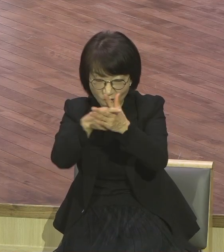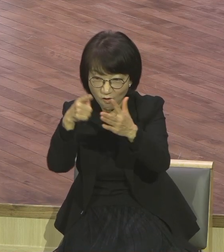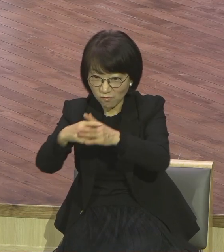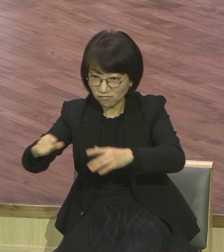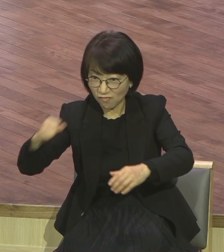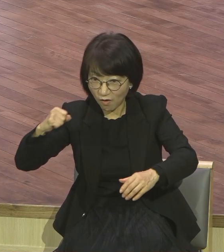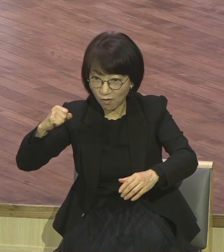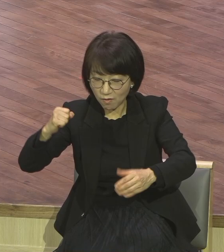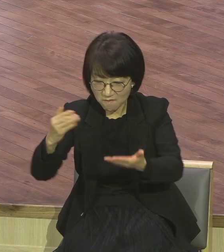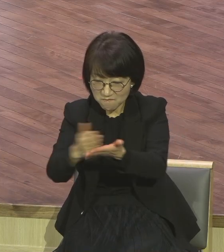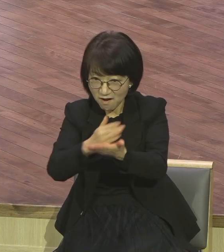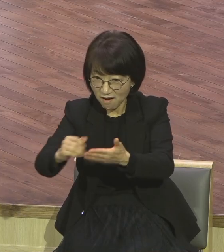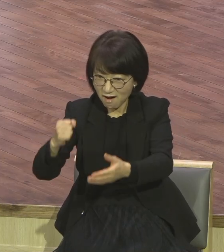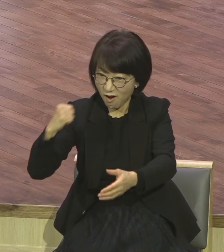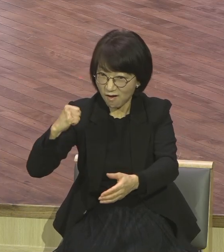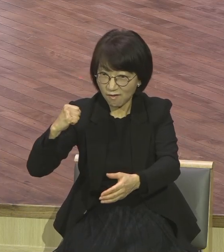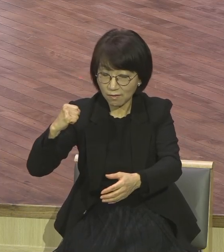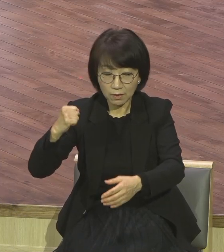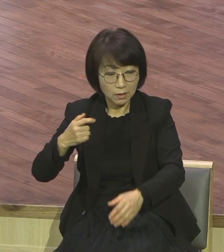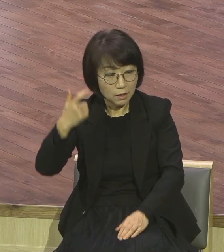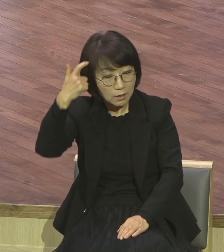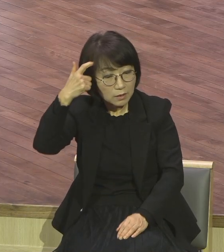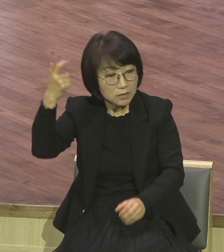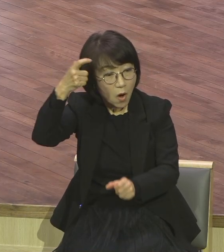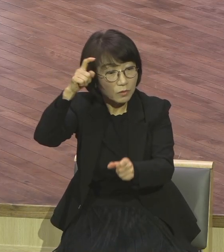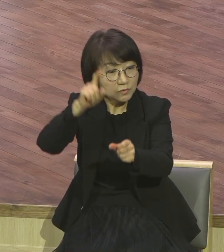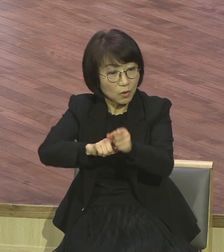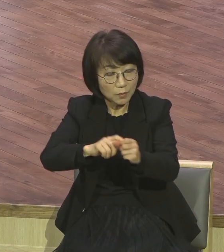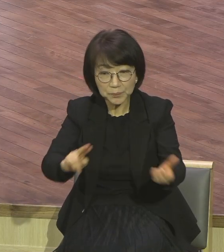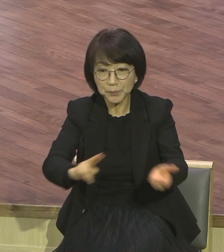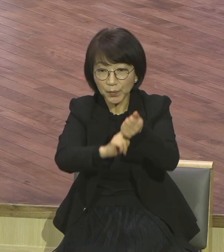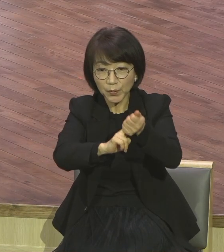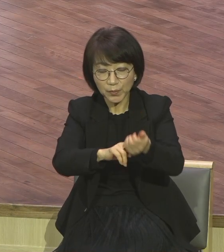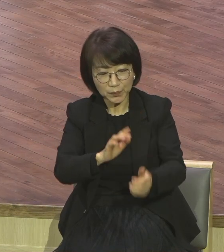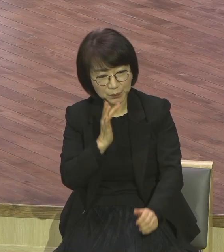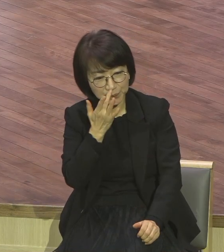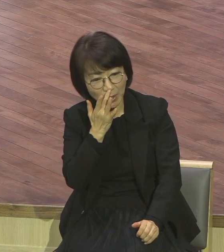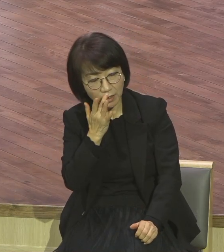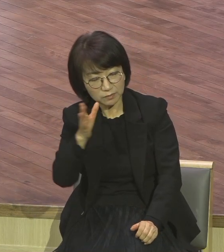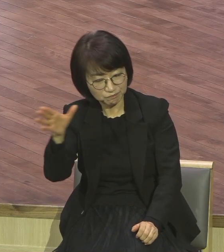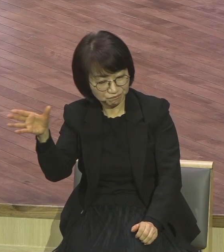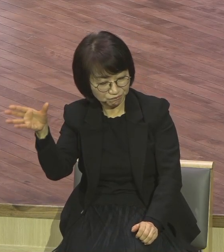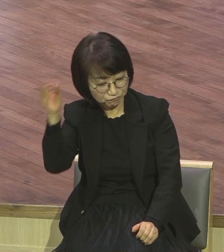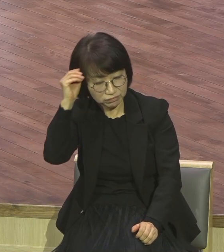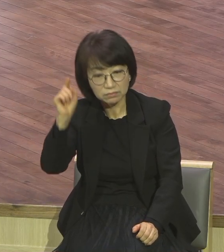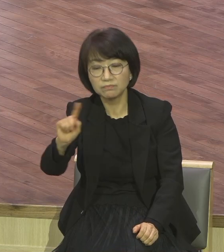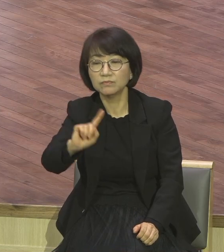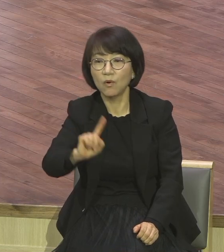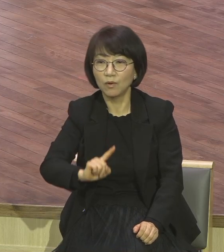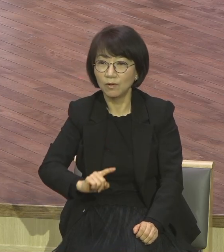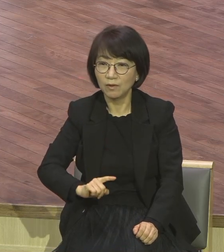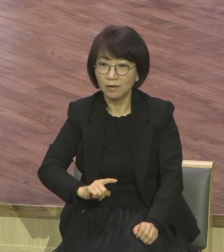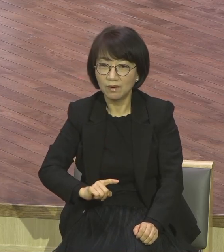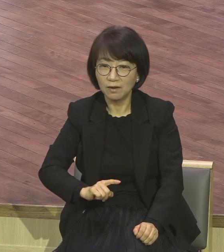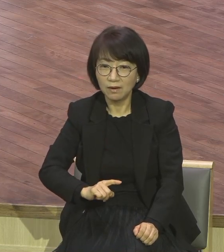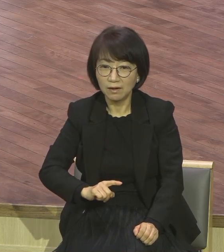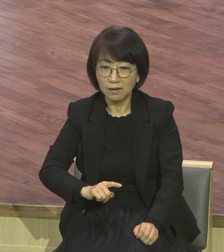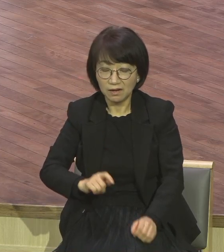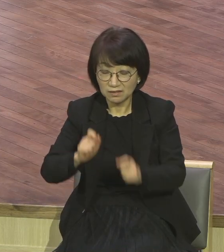판단 잘하면서 어떻게 영적인 것이 되느냐 그렇게 무지하냐? 영적인 것은 왜 그렇게 깨닫지 못하느냐?